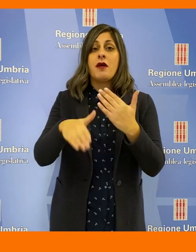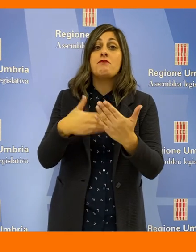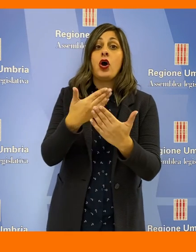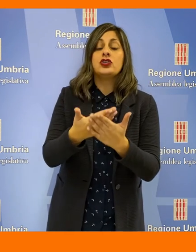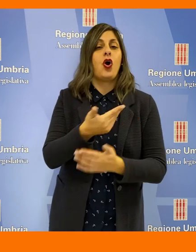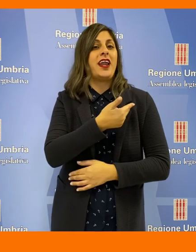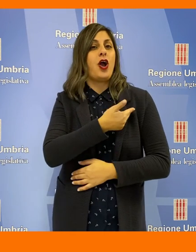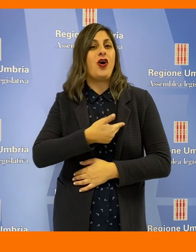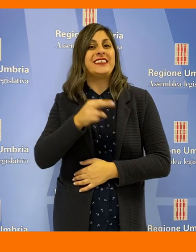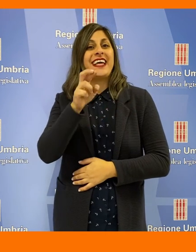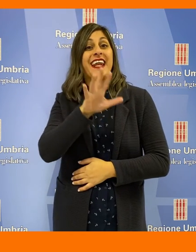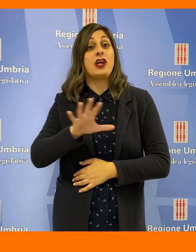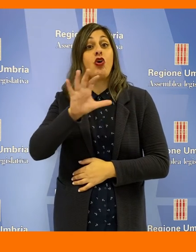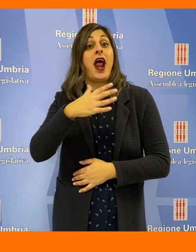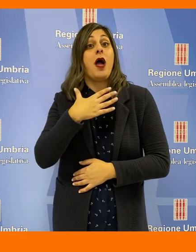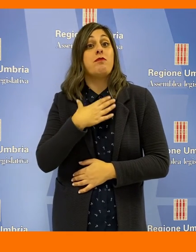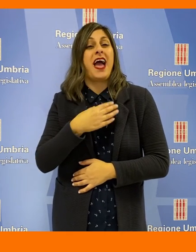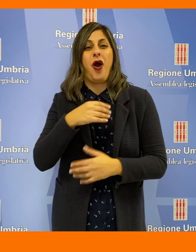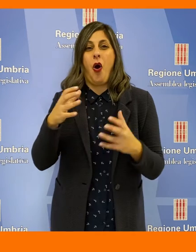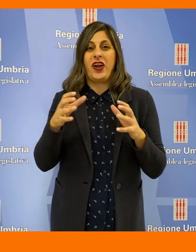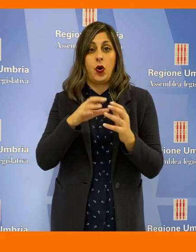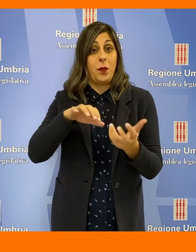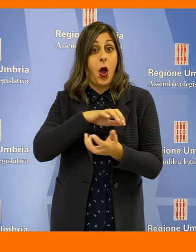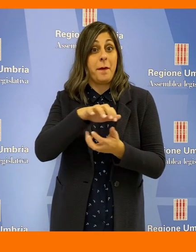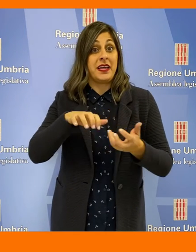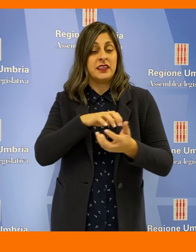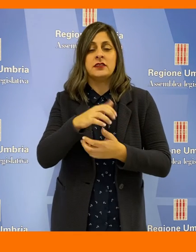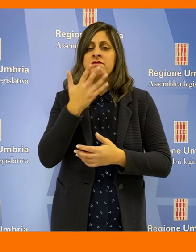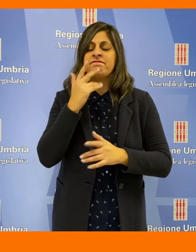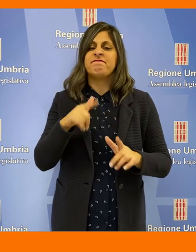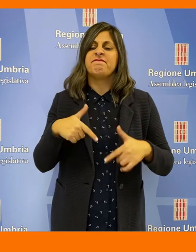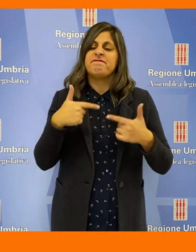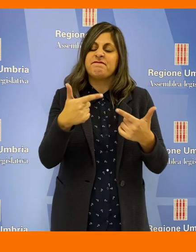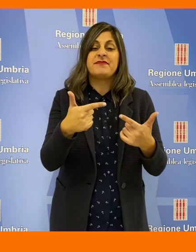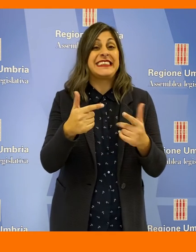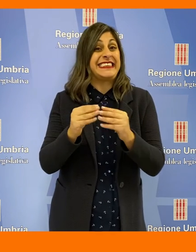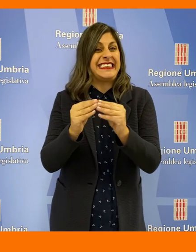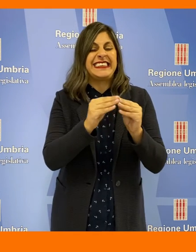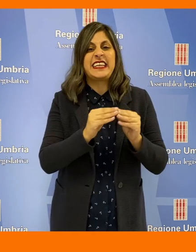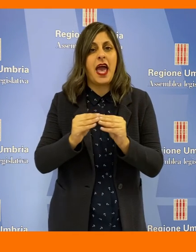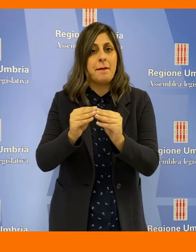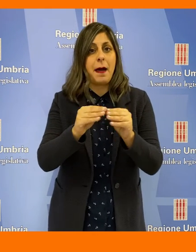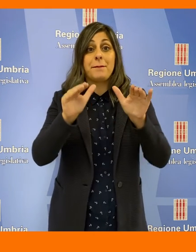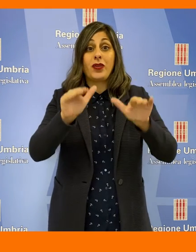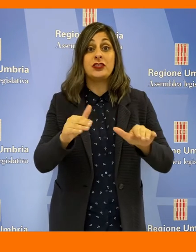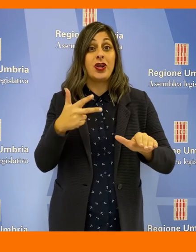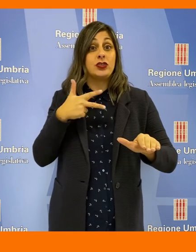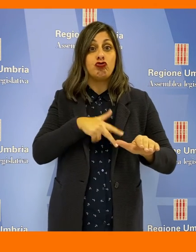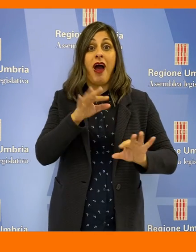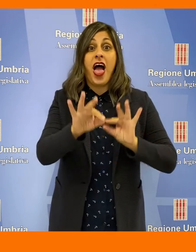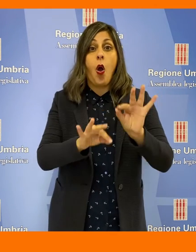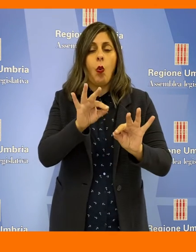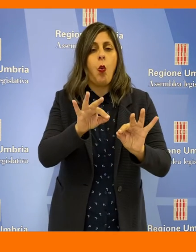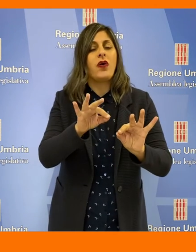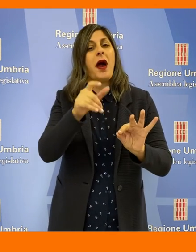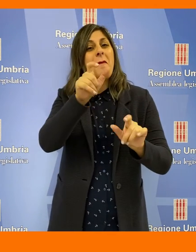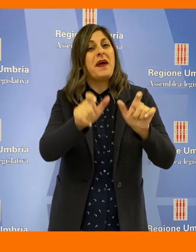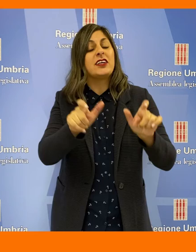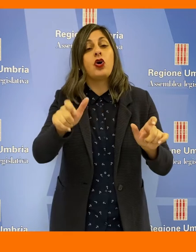Mozione del consigliere regionale Vincenzo Bianconi del gruppo misto per rafforzare il sistema di protezione sociale e di